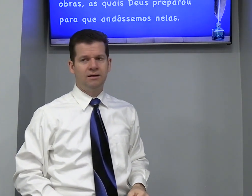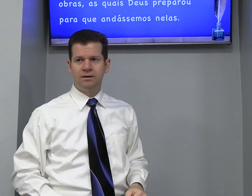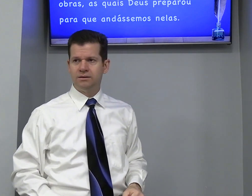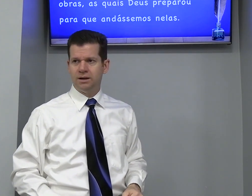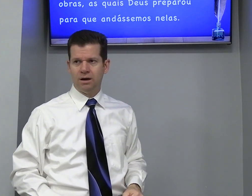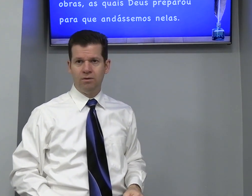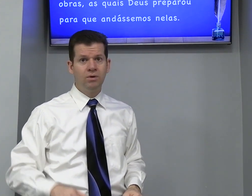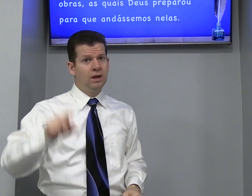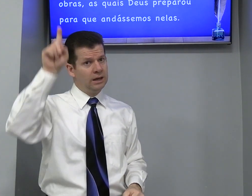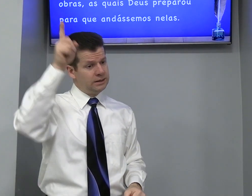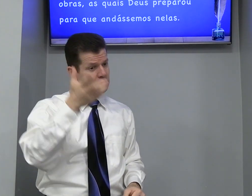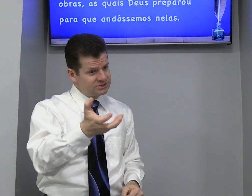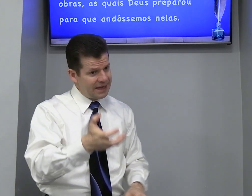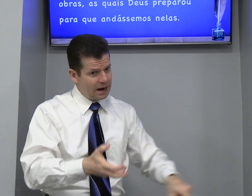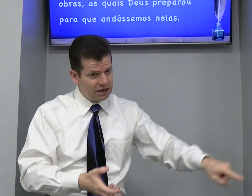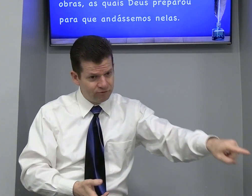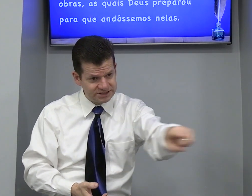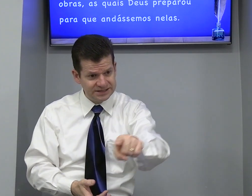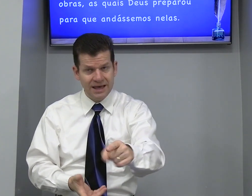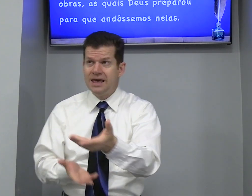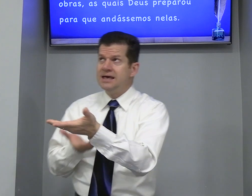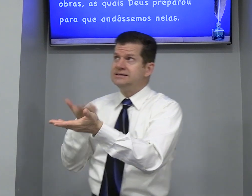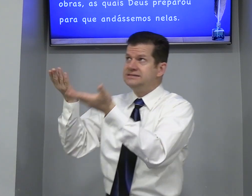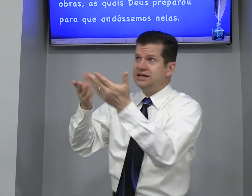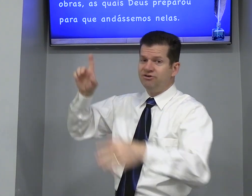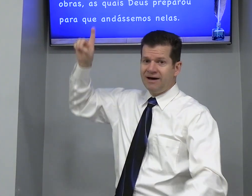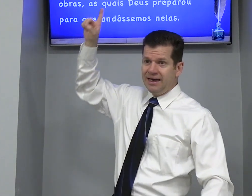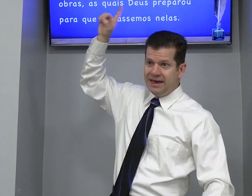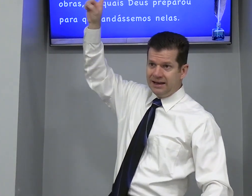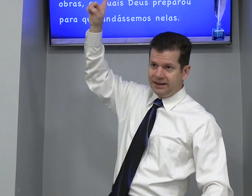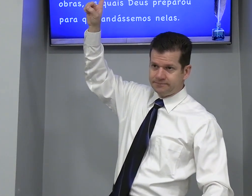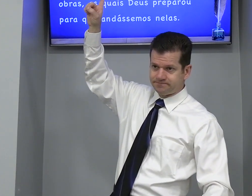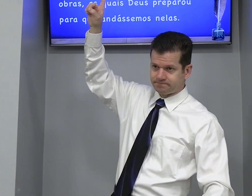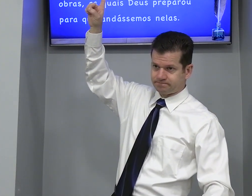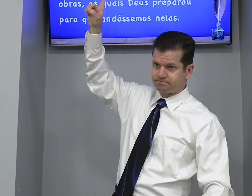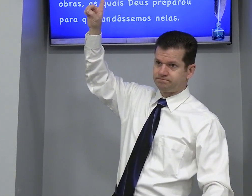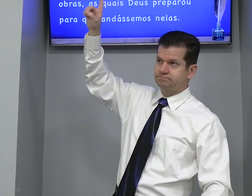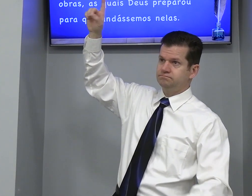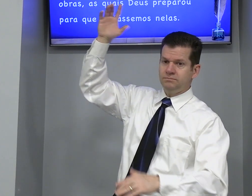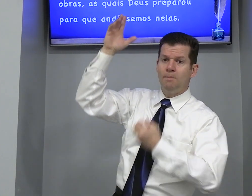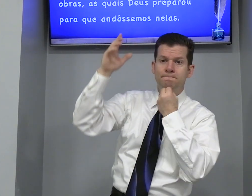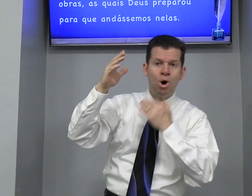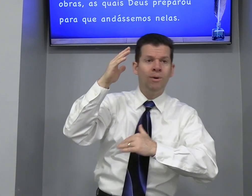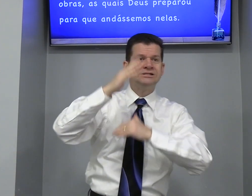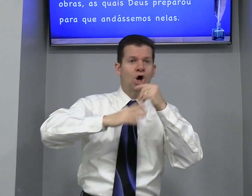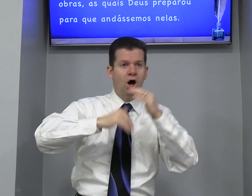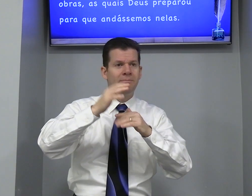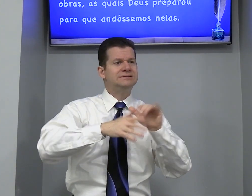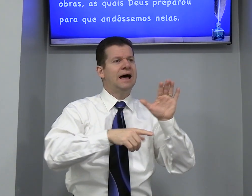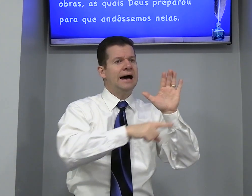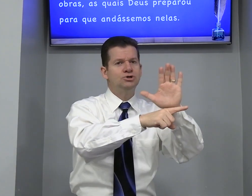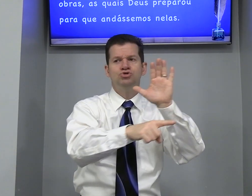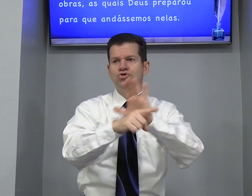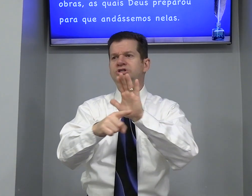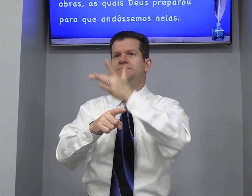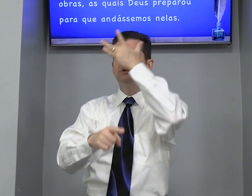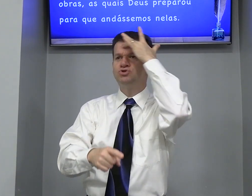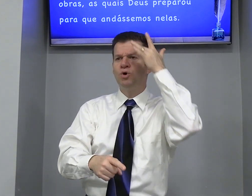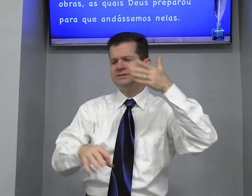Não Deus quer que você Sirva a Ele Boas obras Ajude pessoas